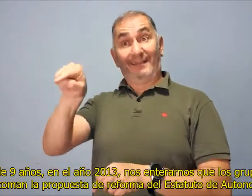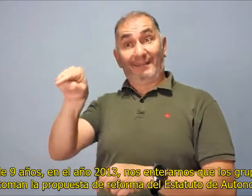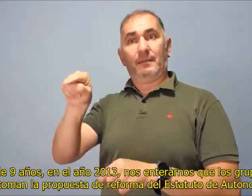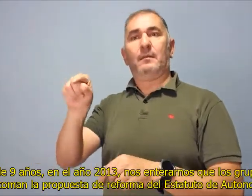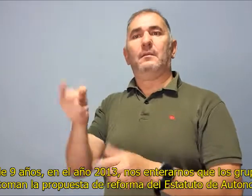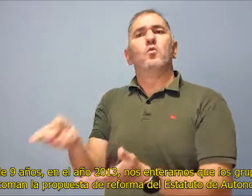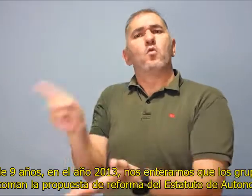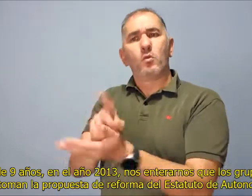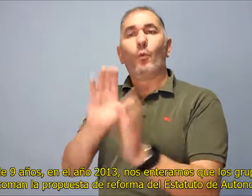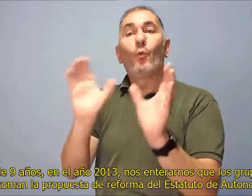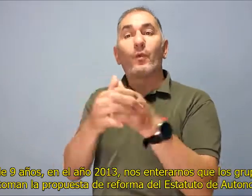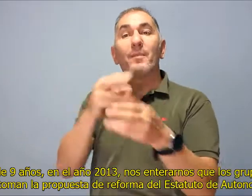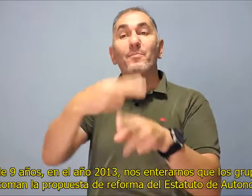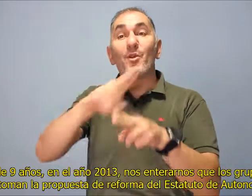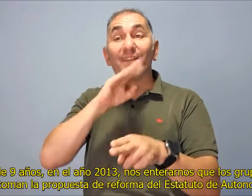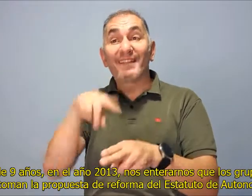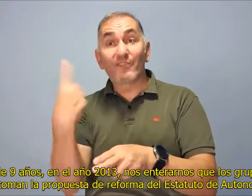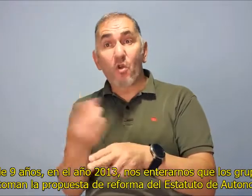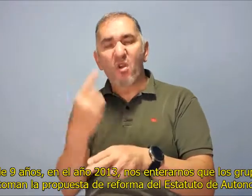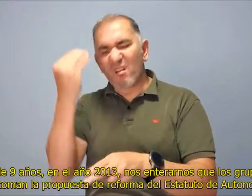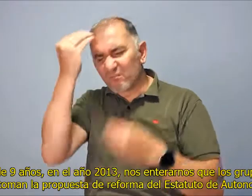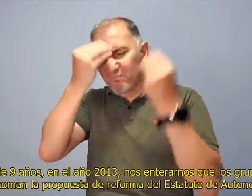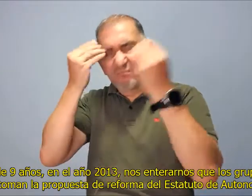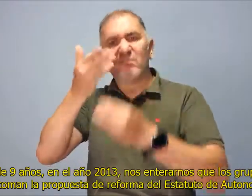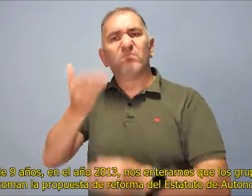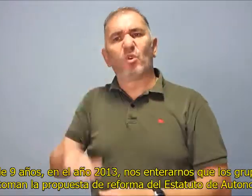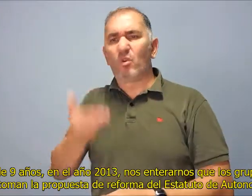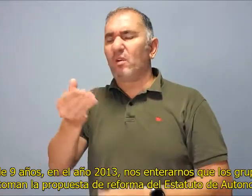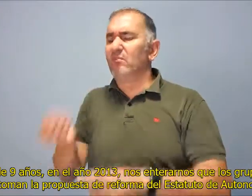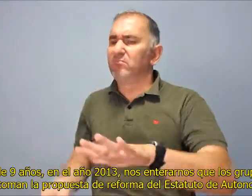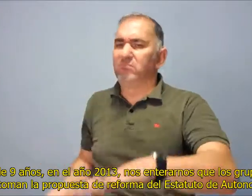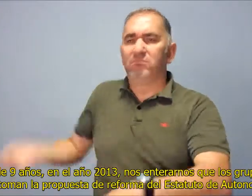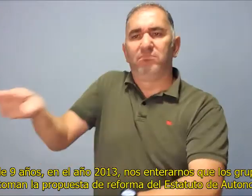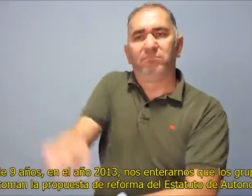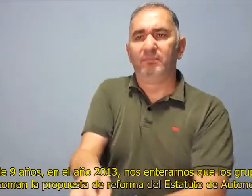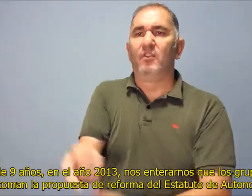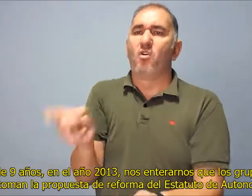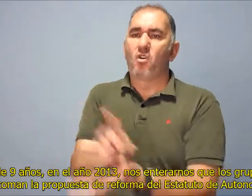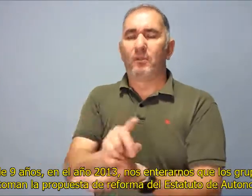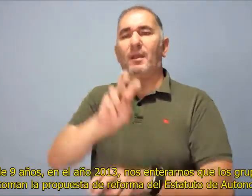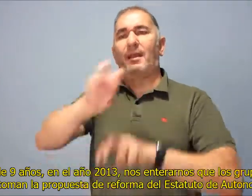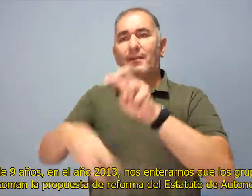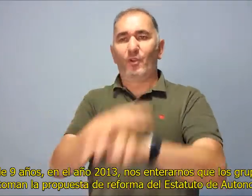nos enteramos que los grupos políticos retoman la propuesta de reforma del Estatuto de Autonomía.